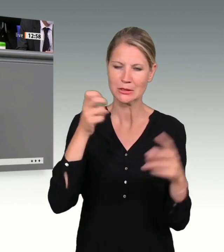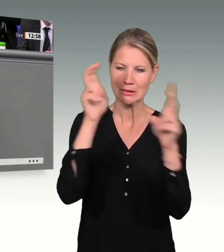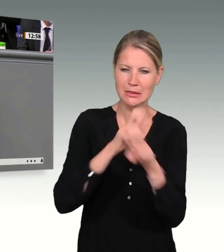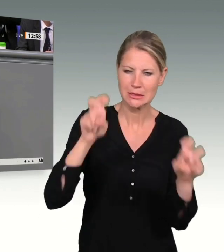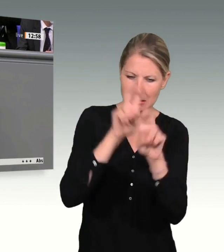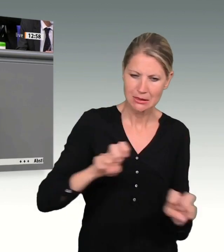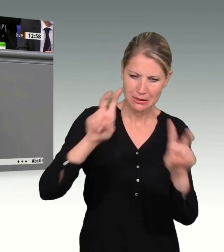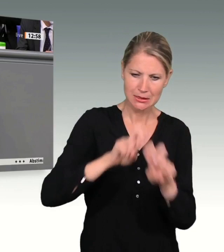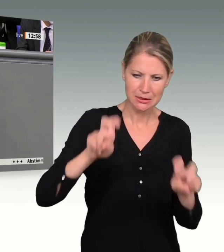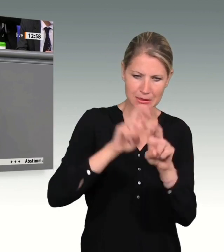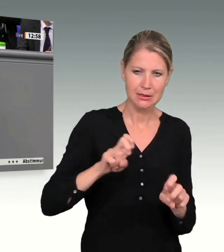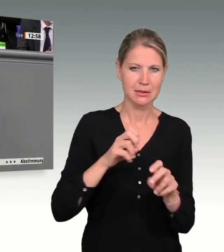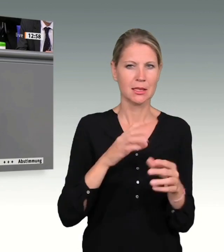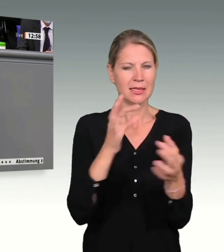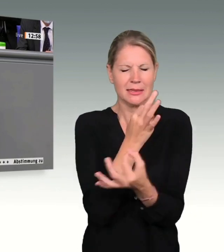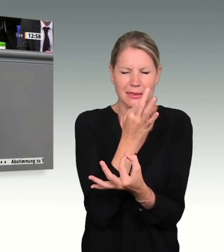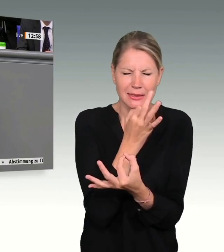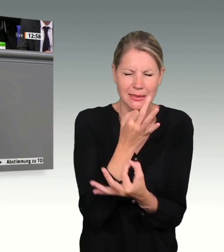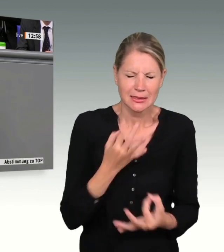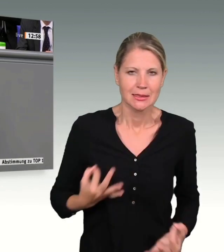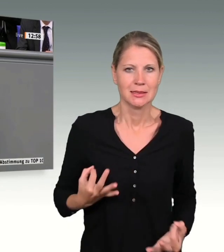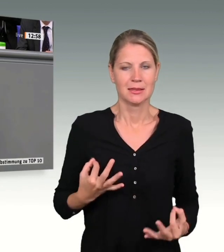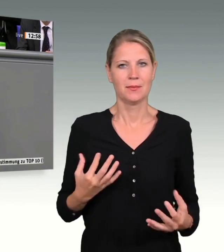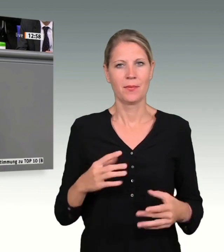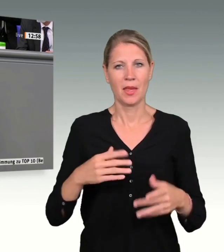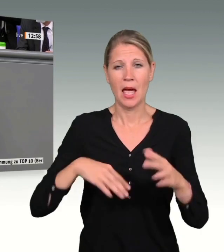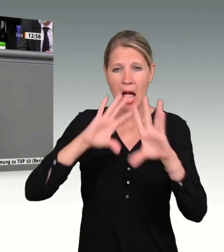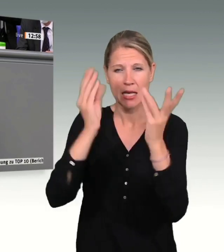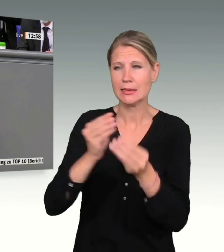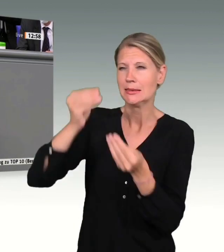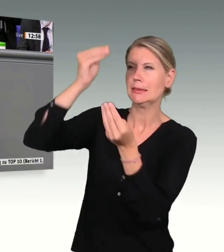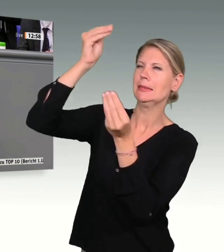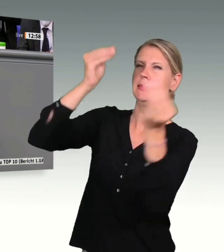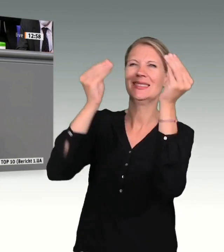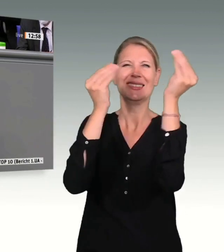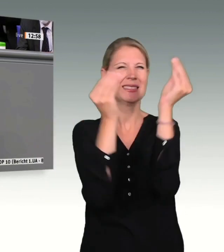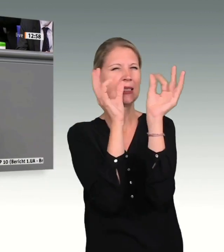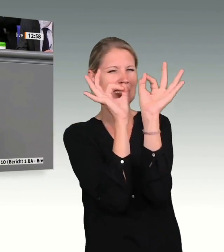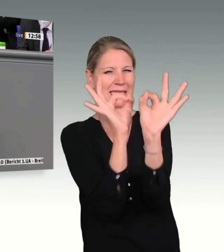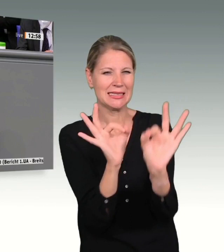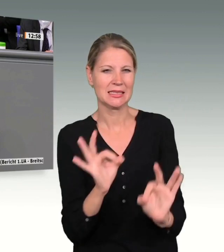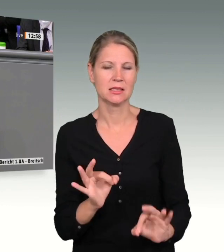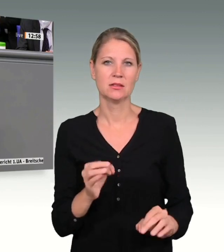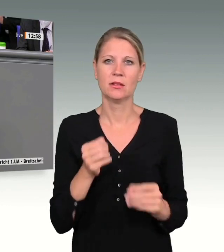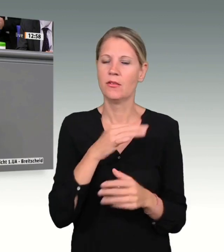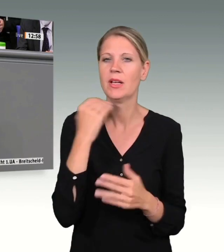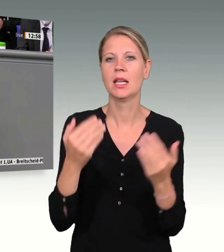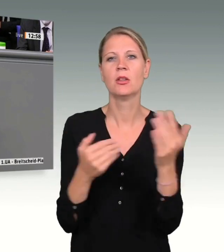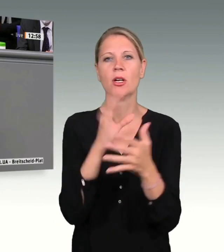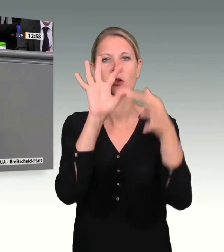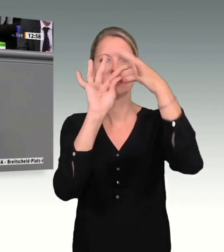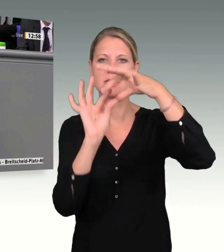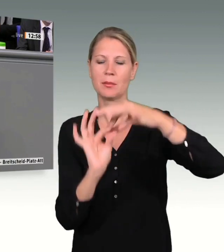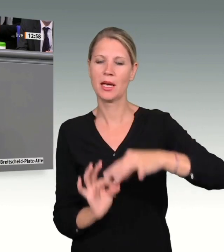alles gegen das Licht zu halten. Es sind zahlreiche neue Zusammenhänge und Fakten offenbar geworden. Aber auf viele Fragen,